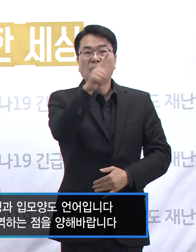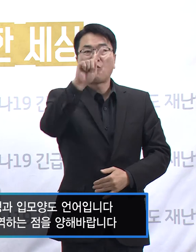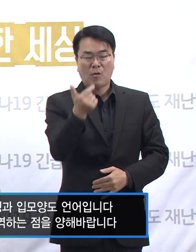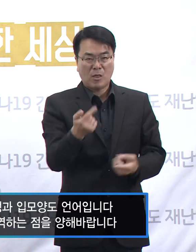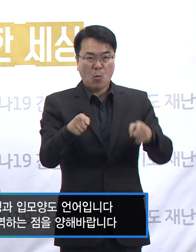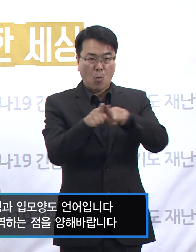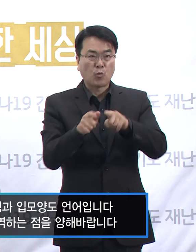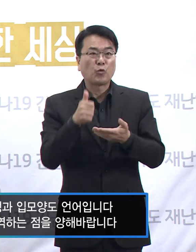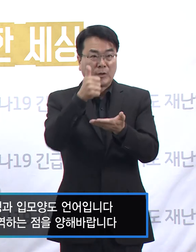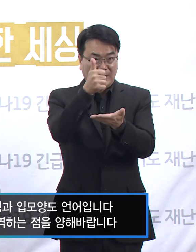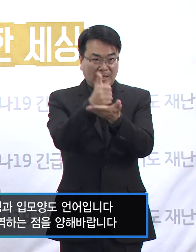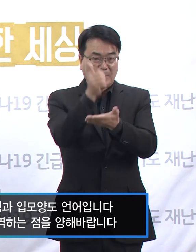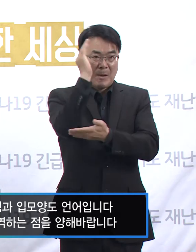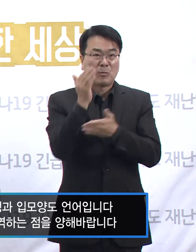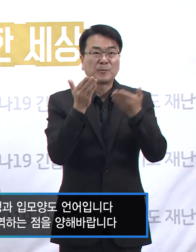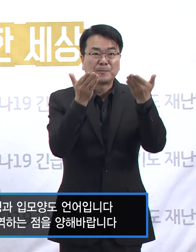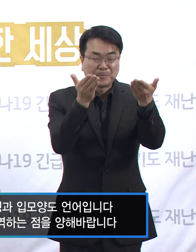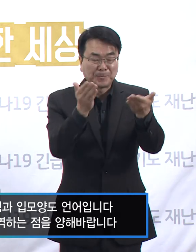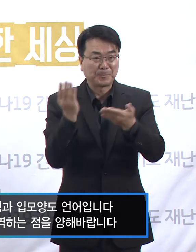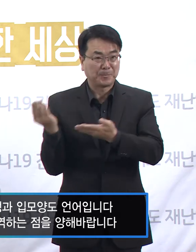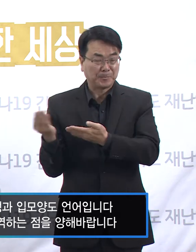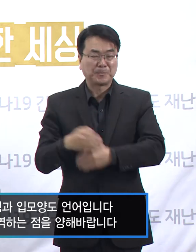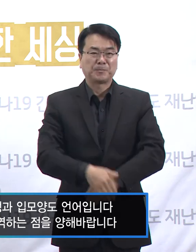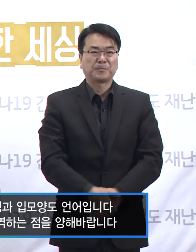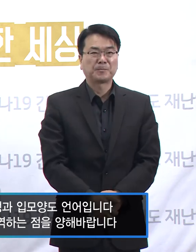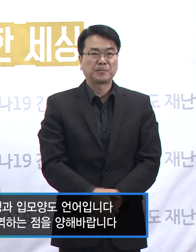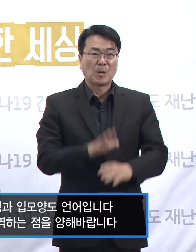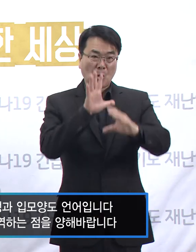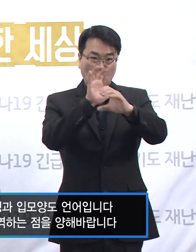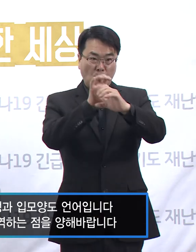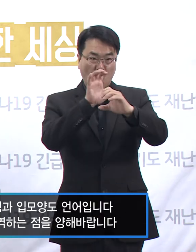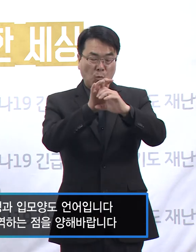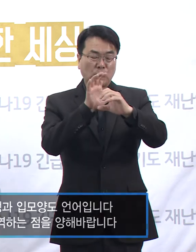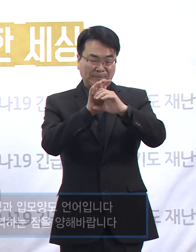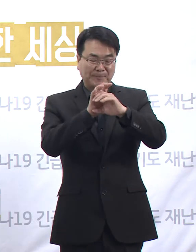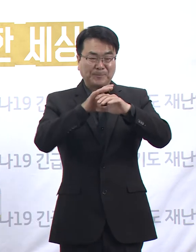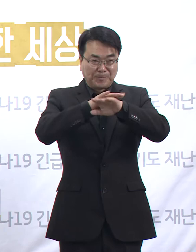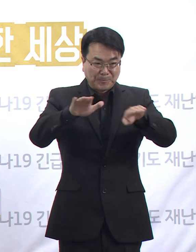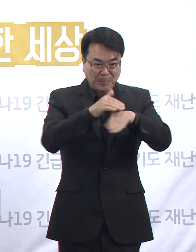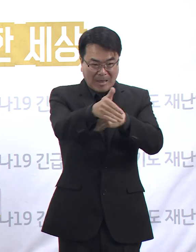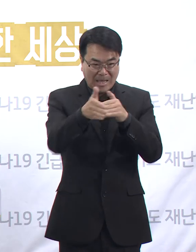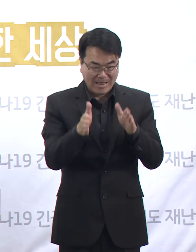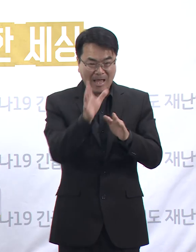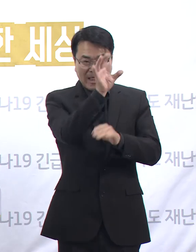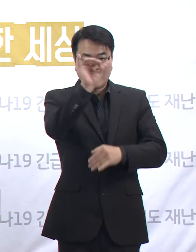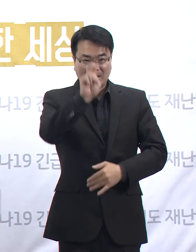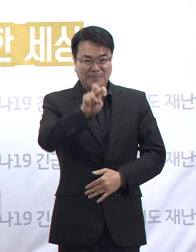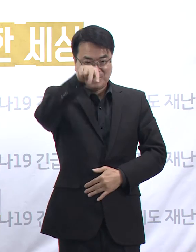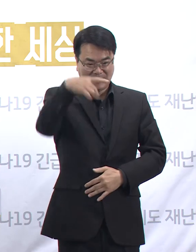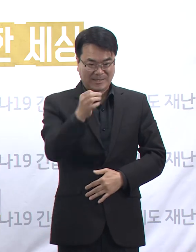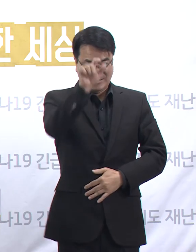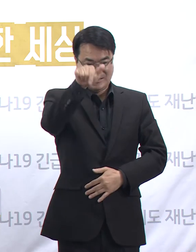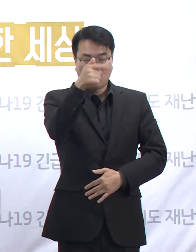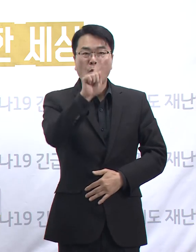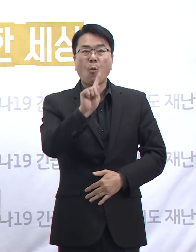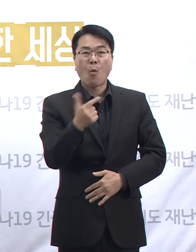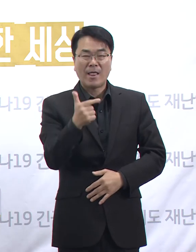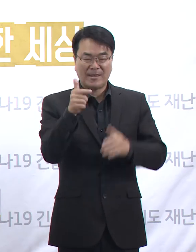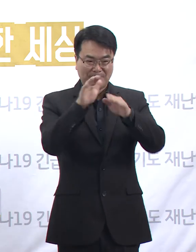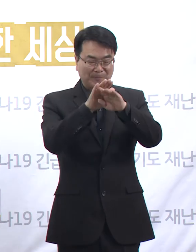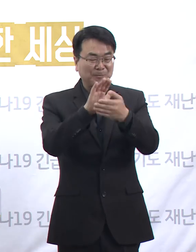네, 안녕하십니까. 경기도 코로나19 긴급대책단의 임승관입니다. 11월 2일 월요일,